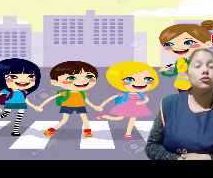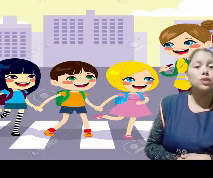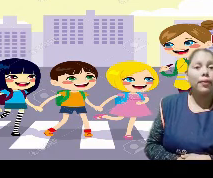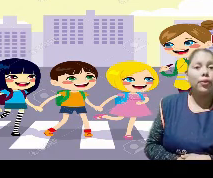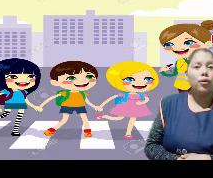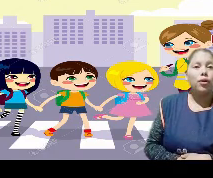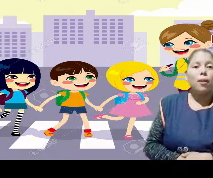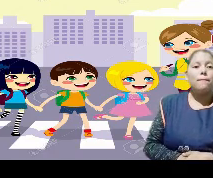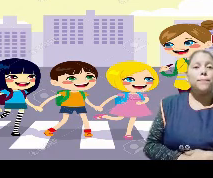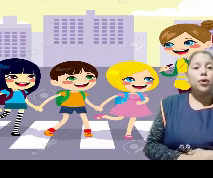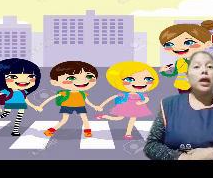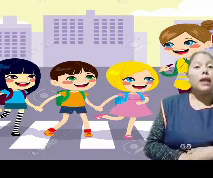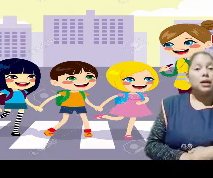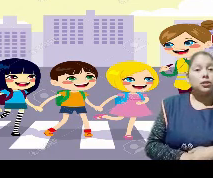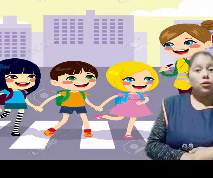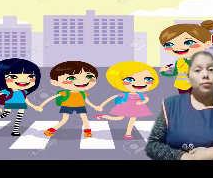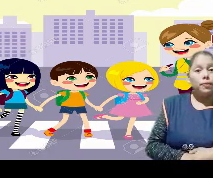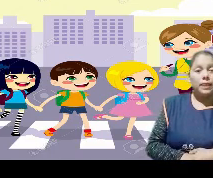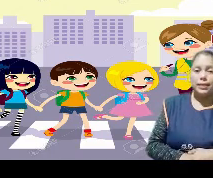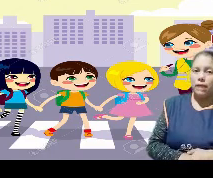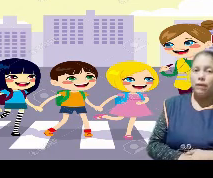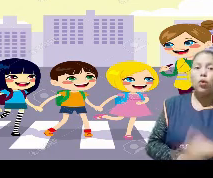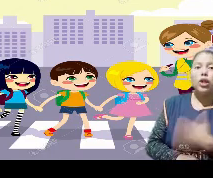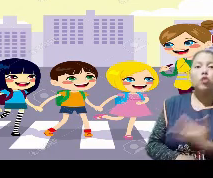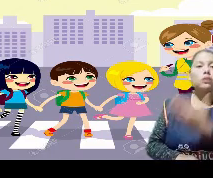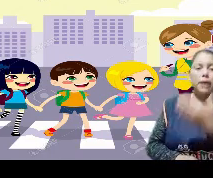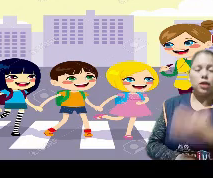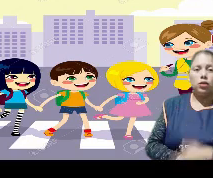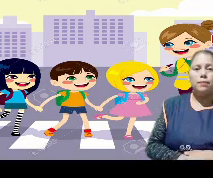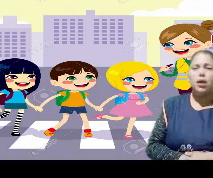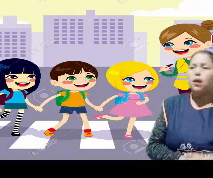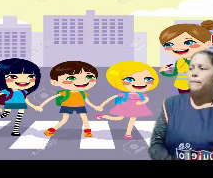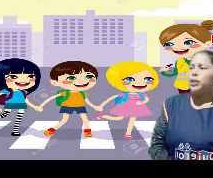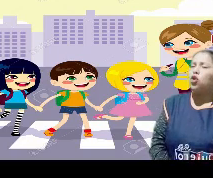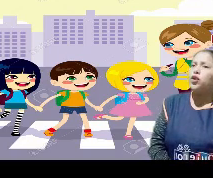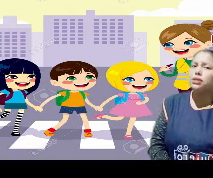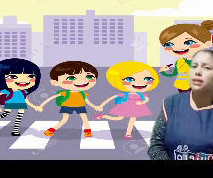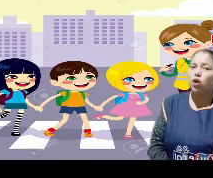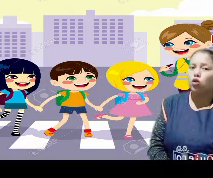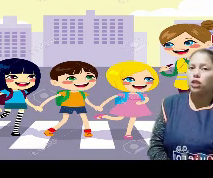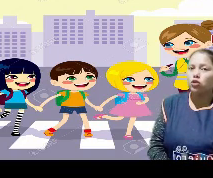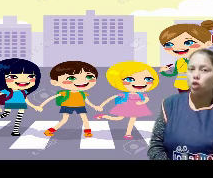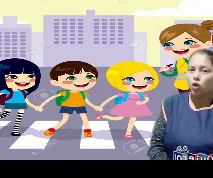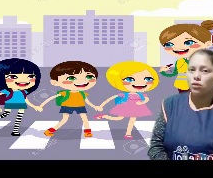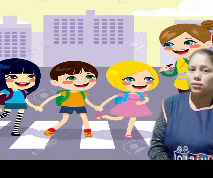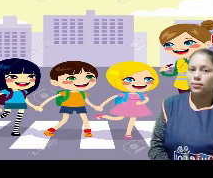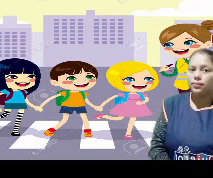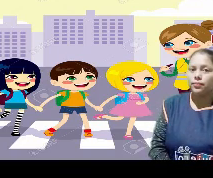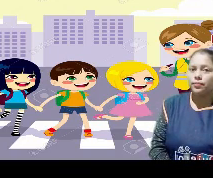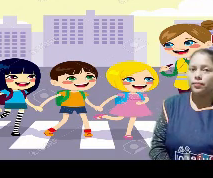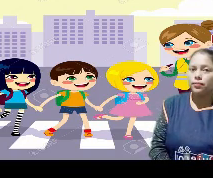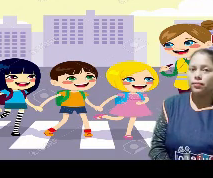están cruzando por el paso de cebra o el cruce peatonal. ¿Pero los niños estarán cruzando solos?